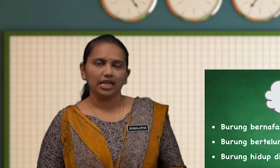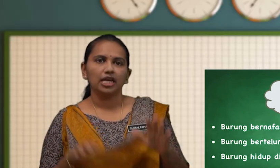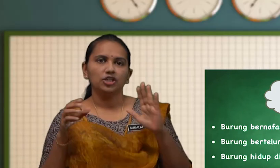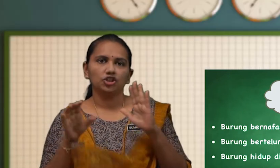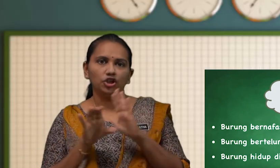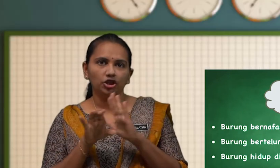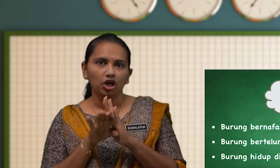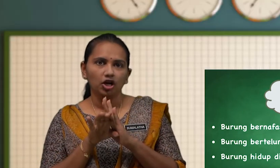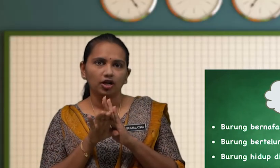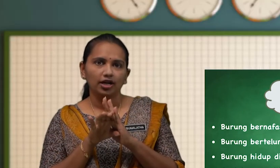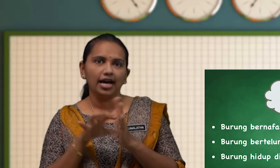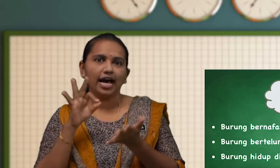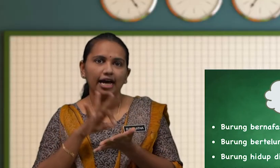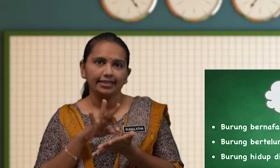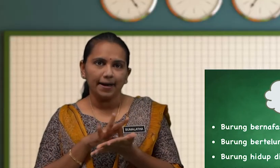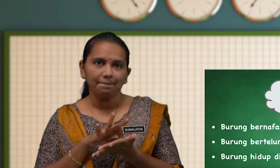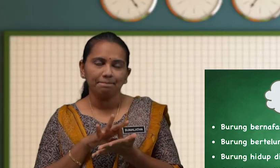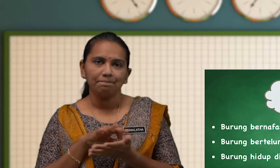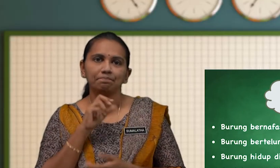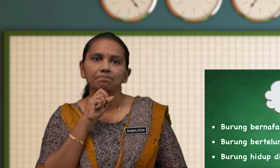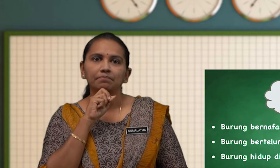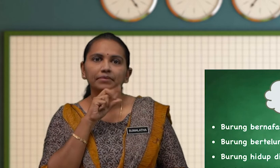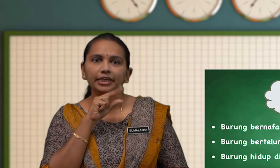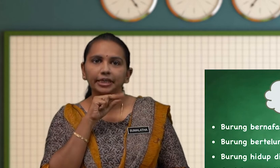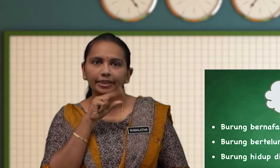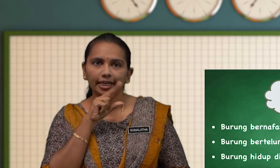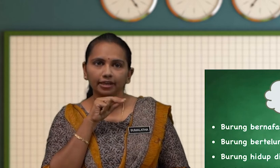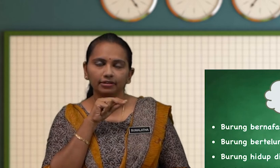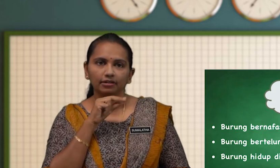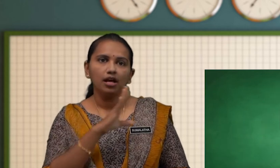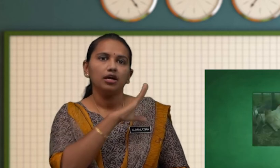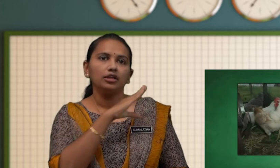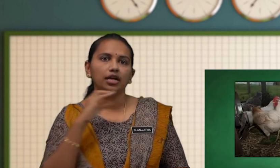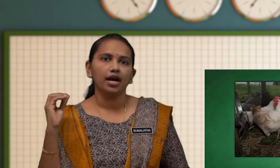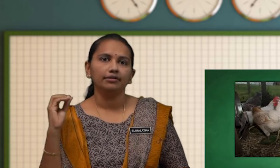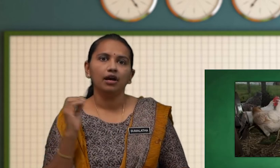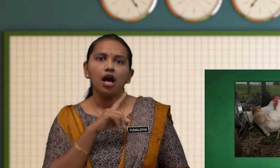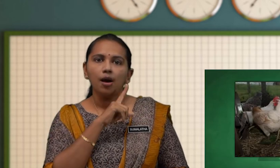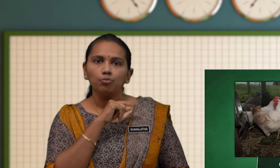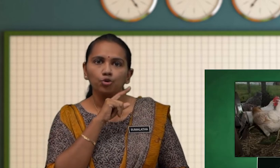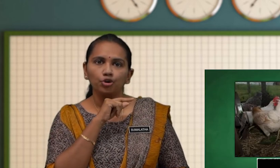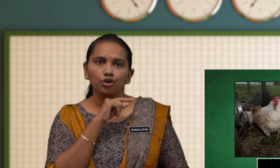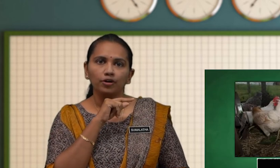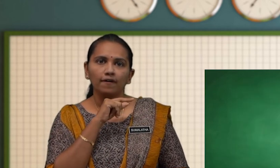Contoh Ayam Itik Dan Burung